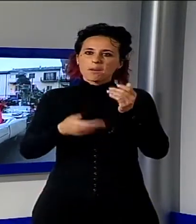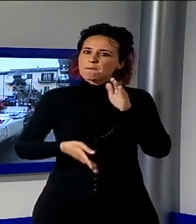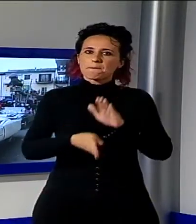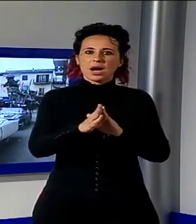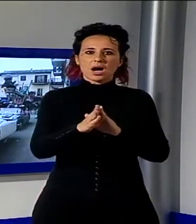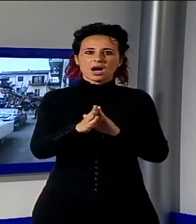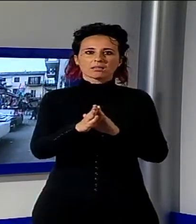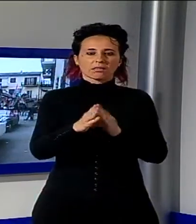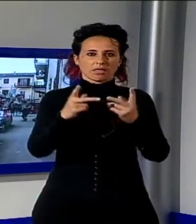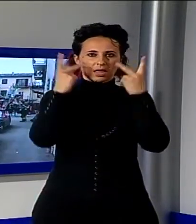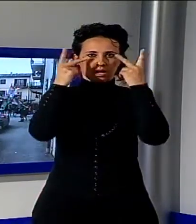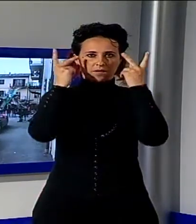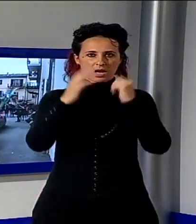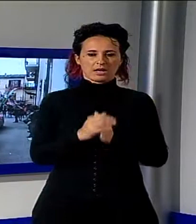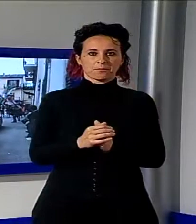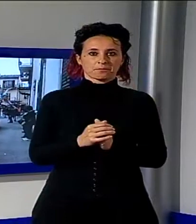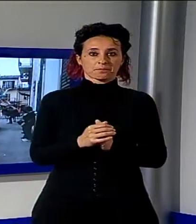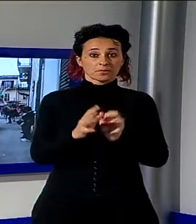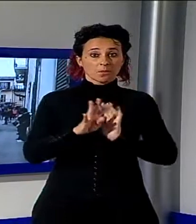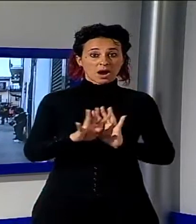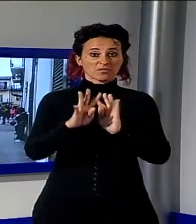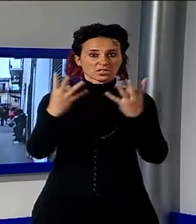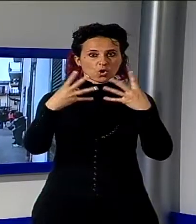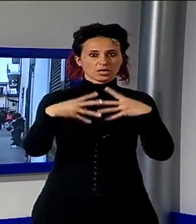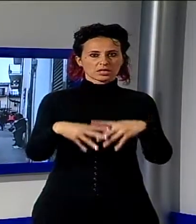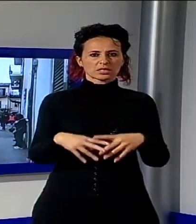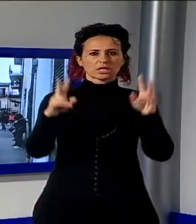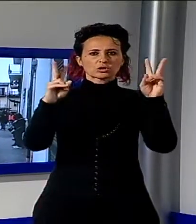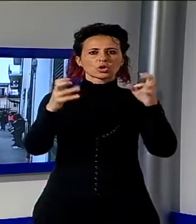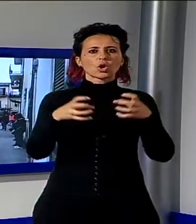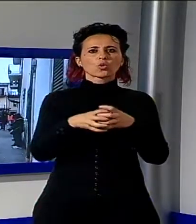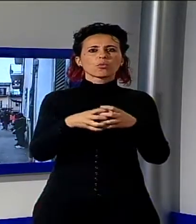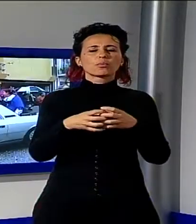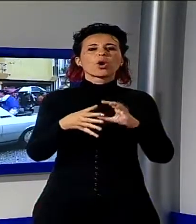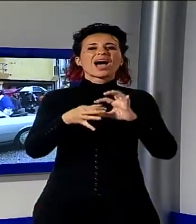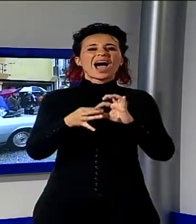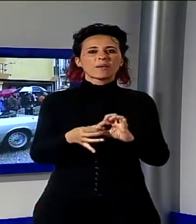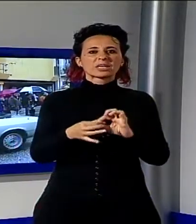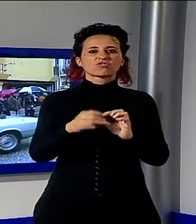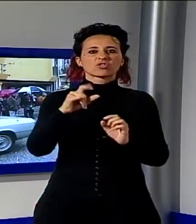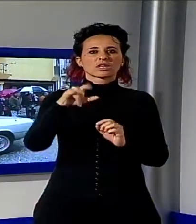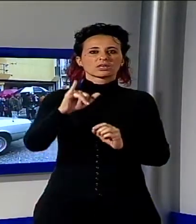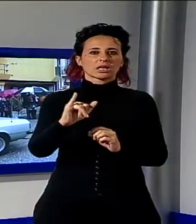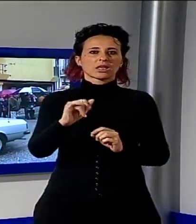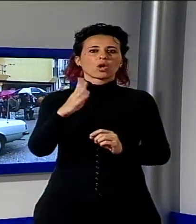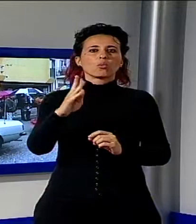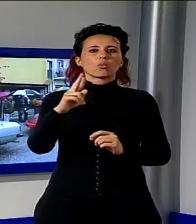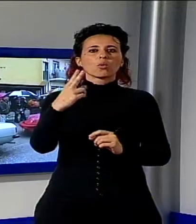carnevale. La manifestazione è stata organizzata dagli amici di Burlamacco con il supporto della Fondazione Carnevale del Centro Commerciale